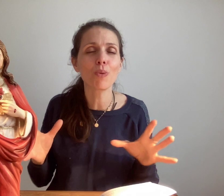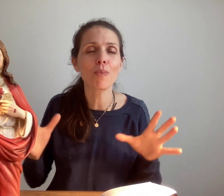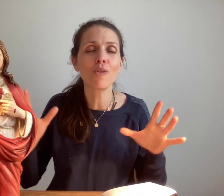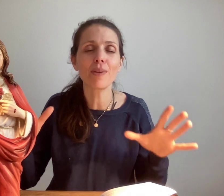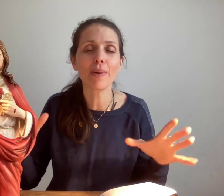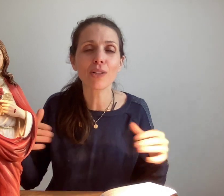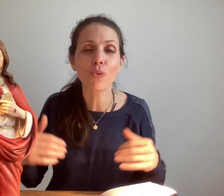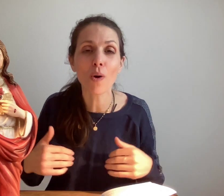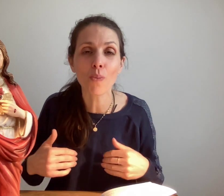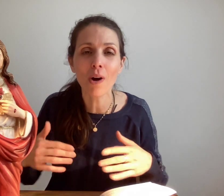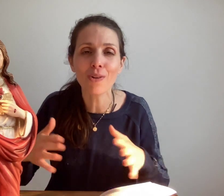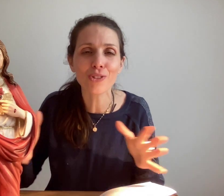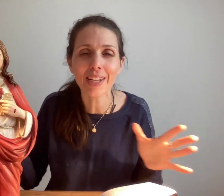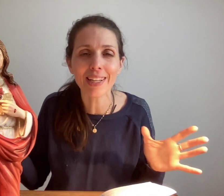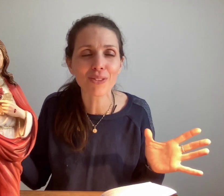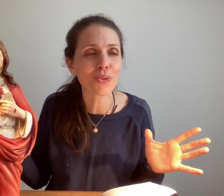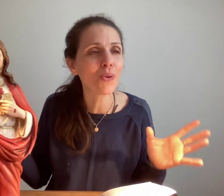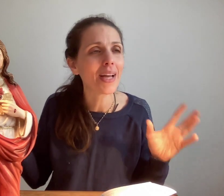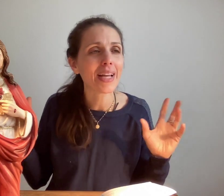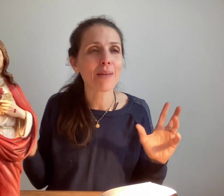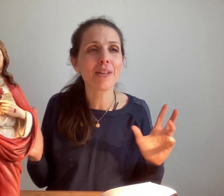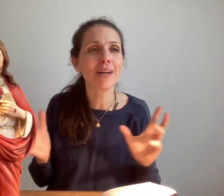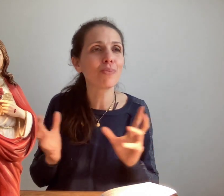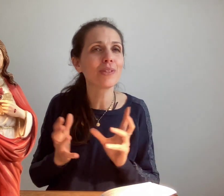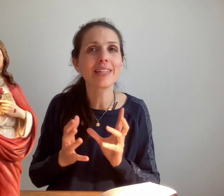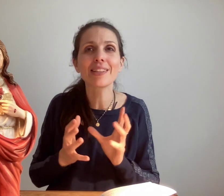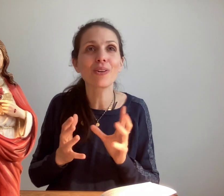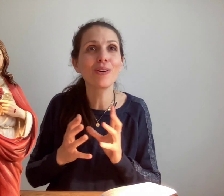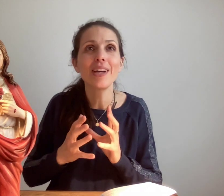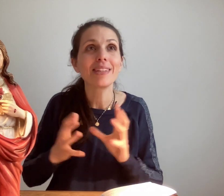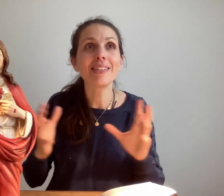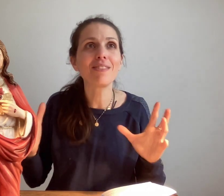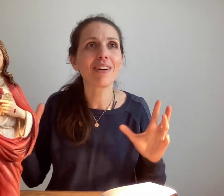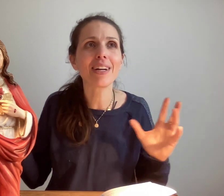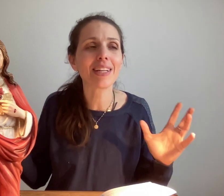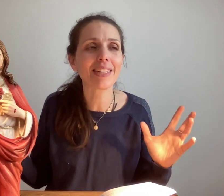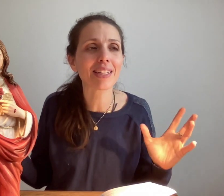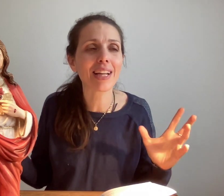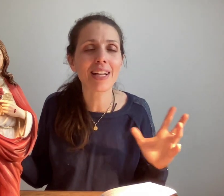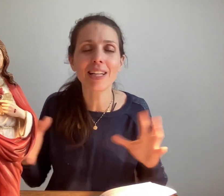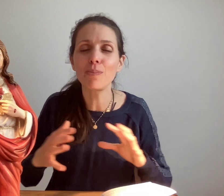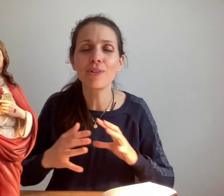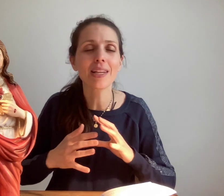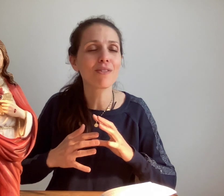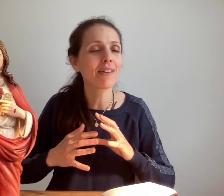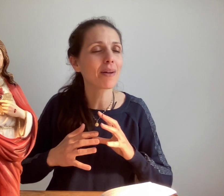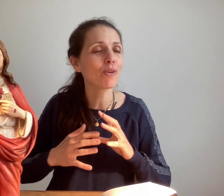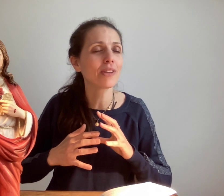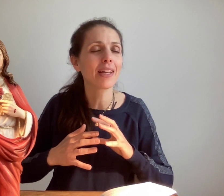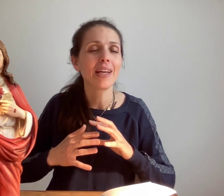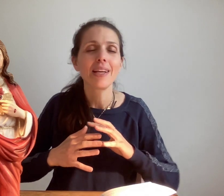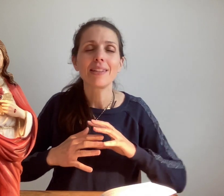moment fait par toi en moi, en chacun de nous, puisse être divin, éternel, et qu puisse y avoir vraiment des